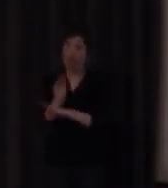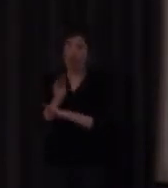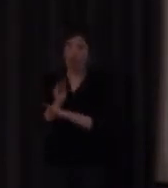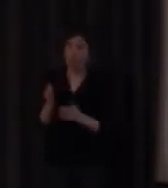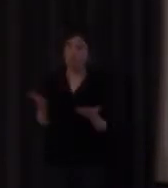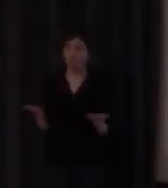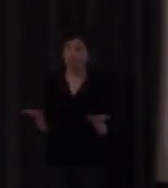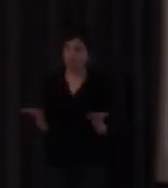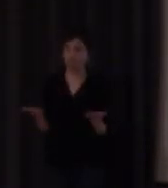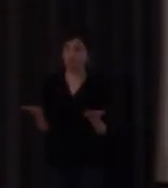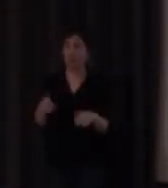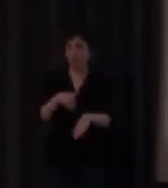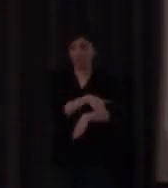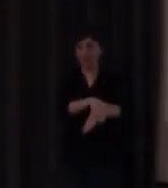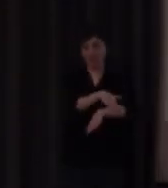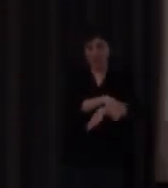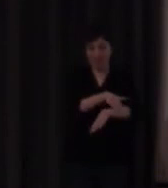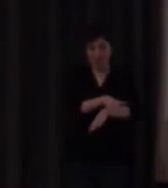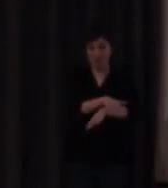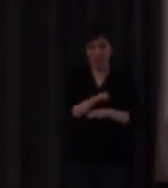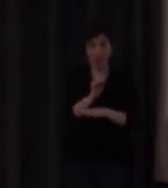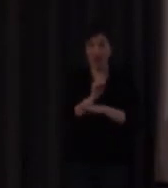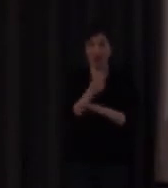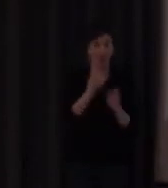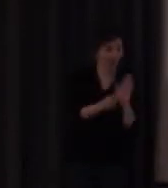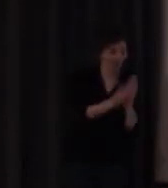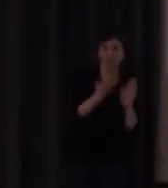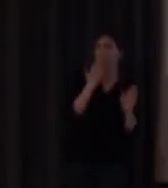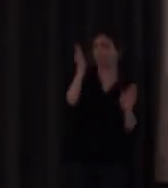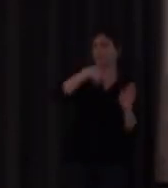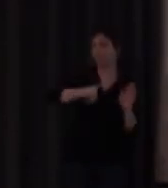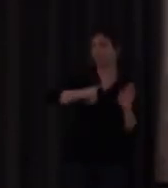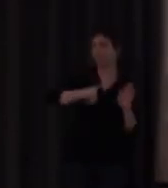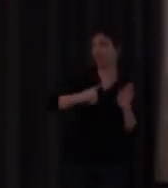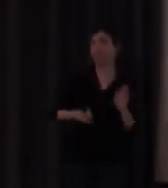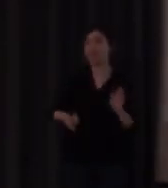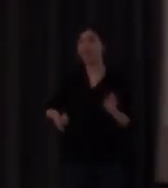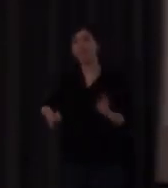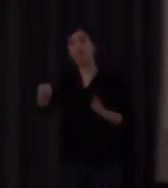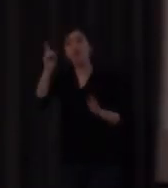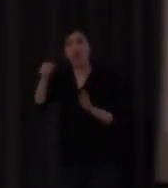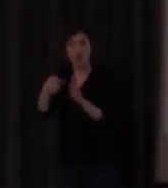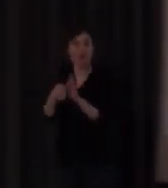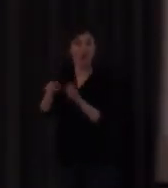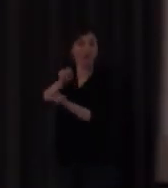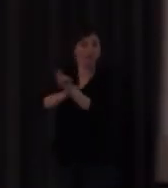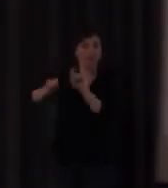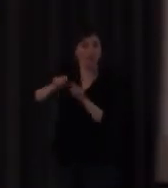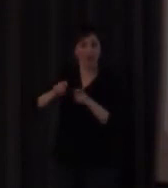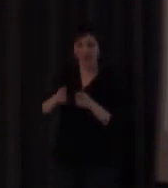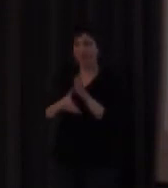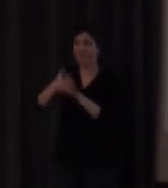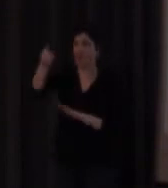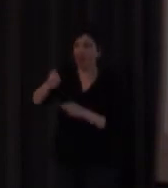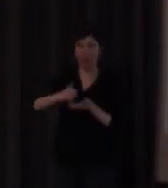el ministerio de educación no la contempla como tal la contempla el movimiento asociativo la contempla la FESOCA la contempla la FENSE